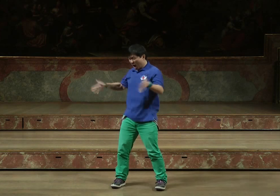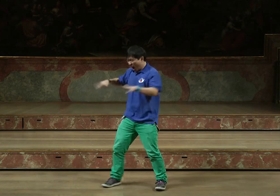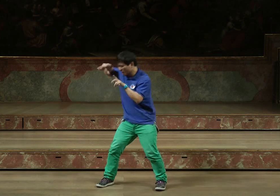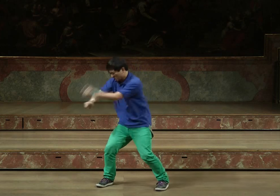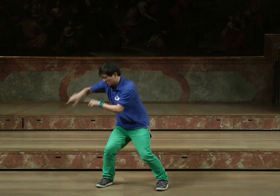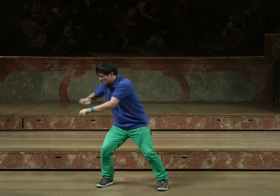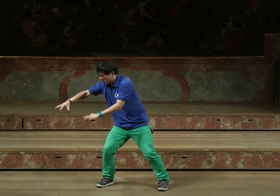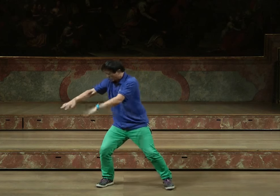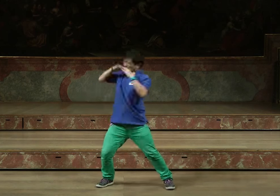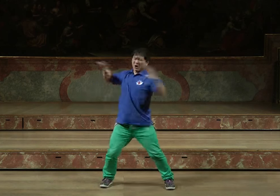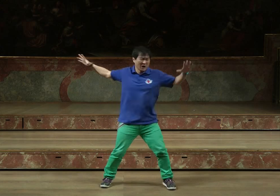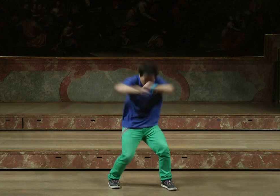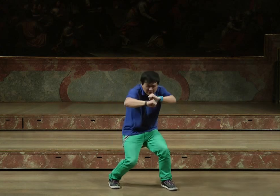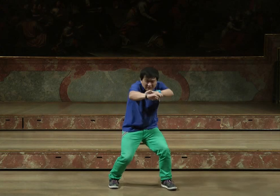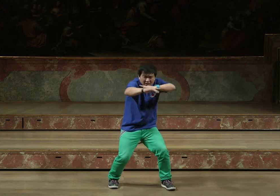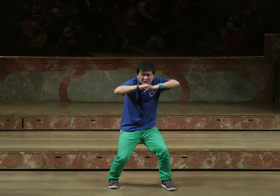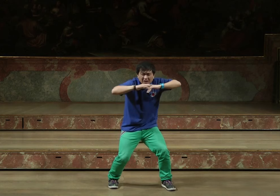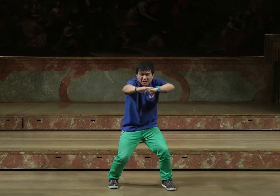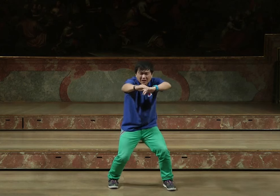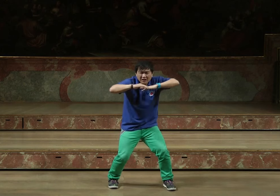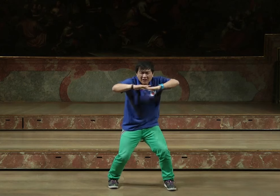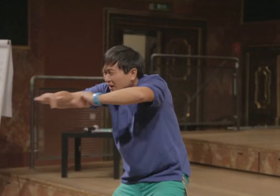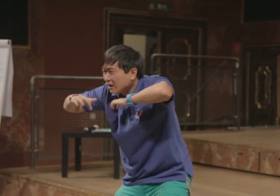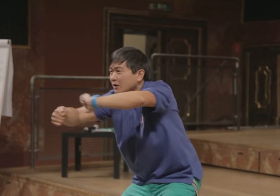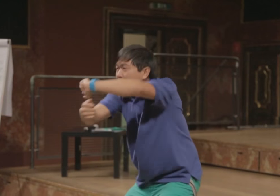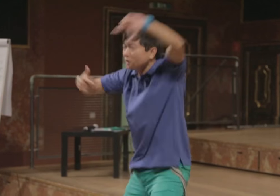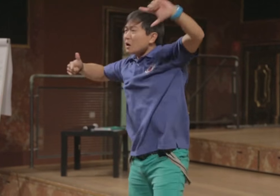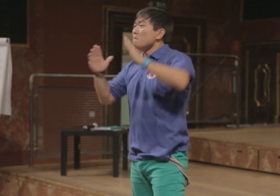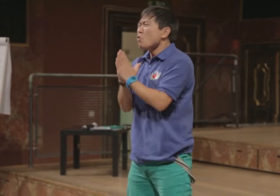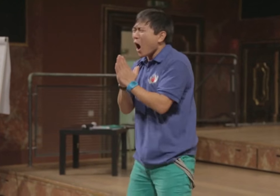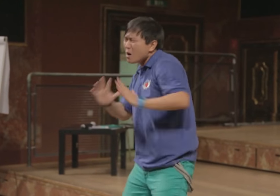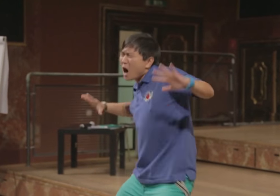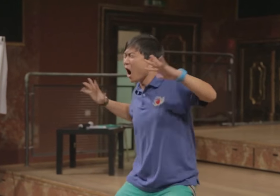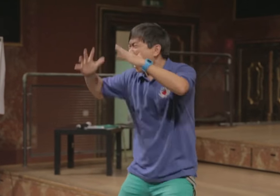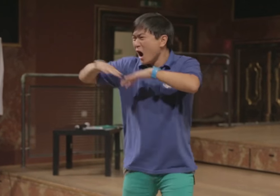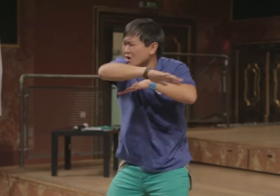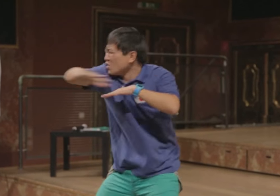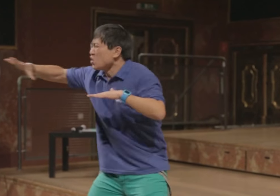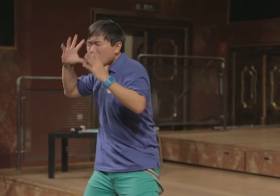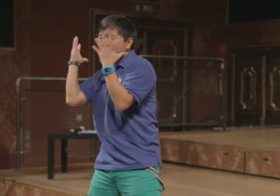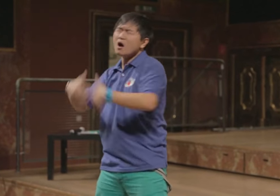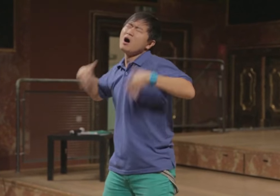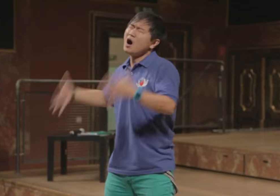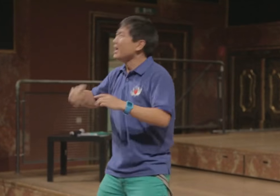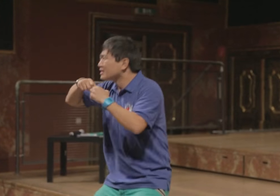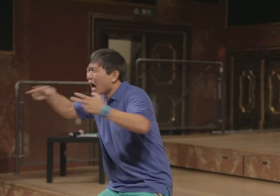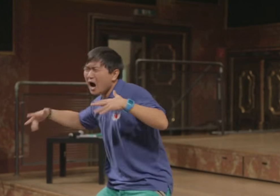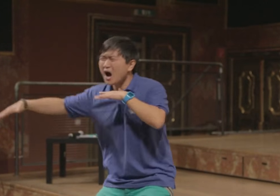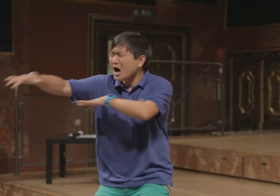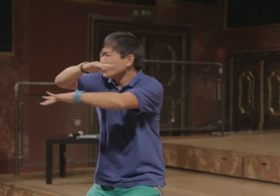überall versammelt. Die Fische, die sterben, die man einfach aus dem Wasser zerrt, weil sie schon tot sind. Die Reise geht weiter. Burma, Berge, Felder, Wasser, um